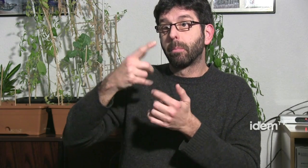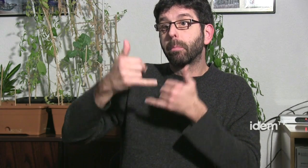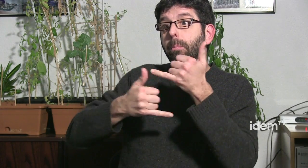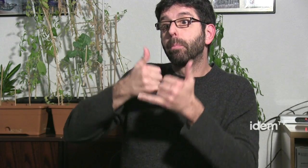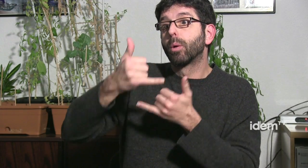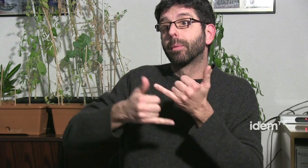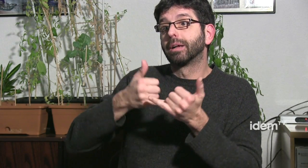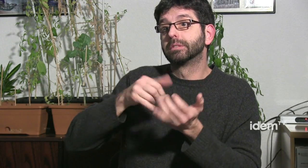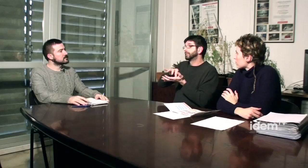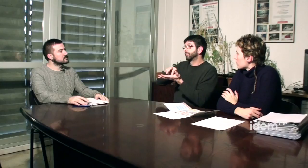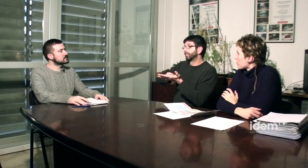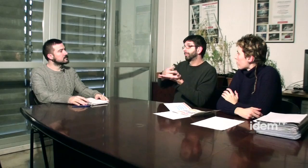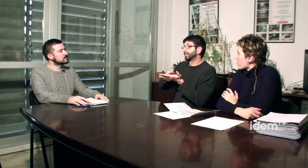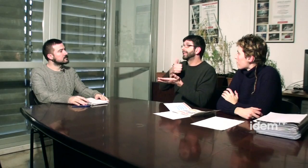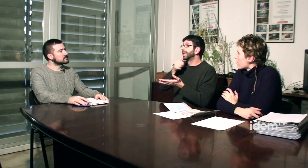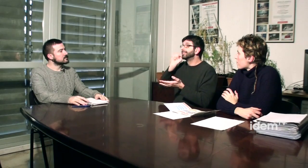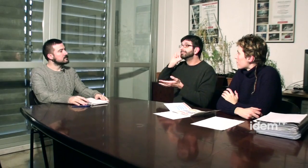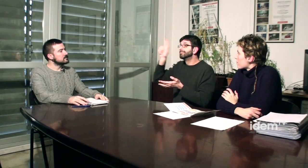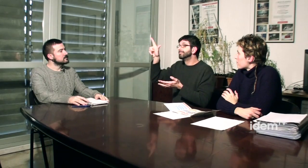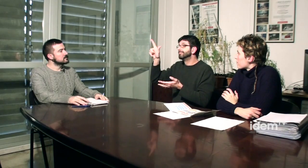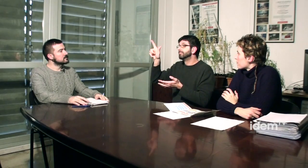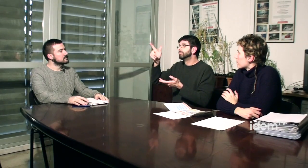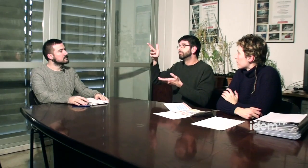conferències el problema és